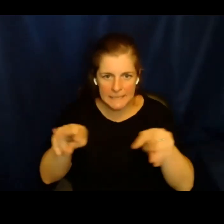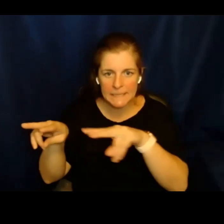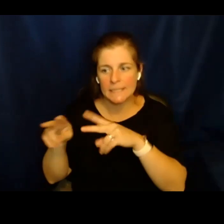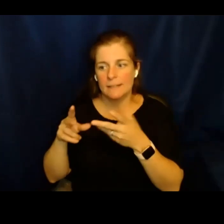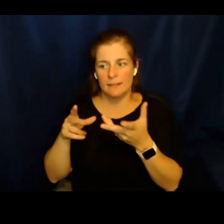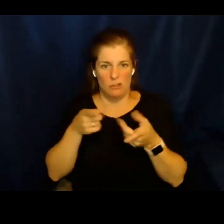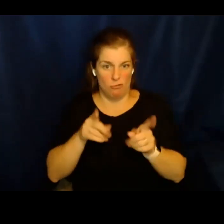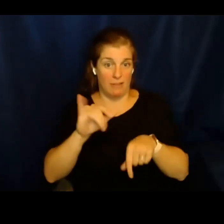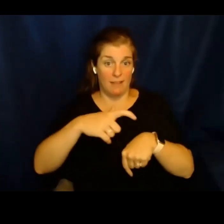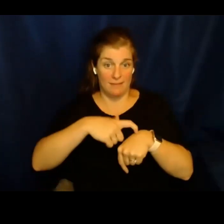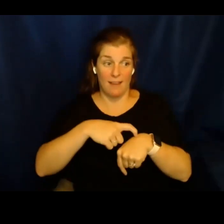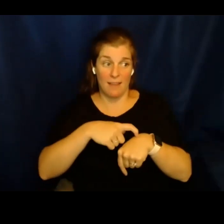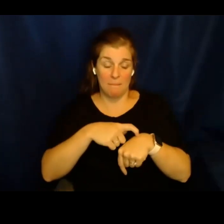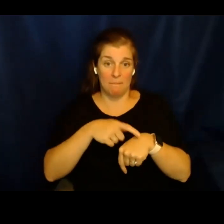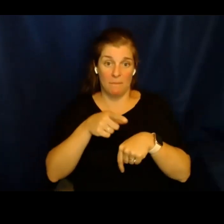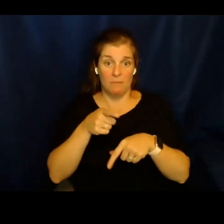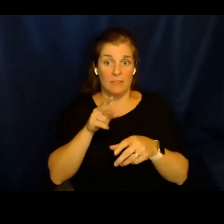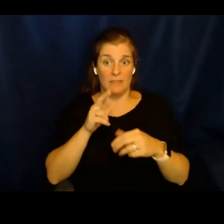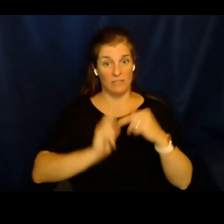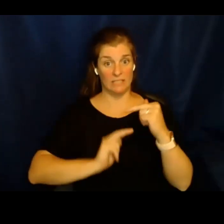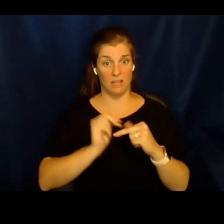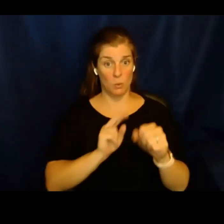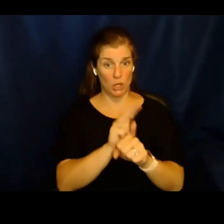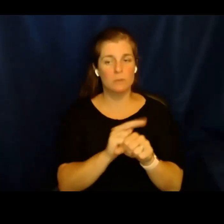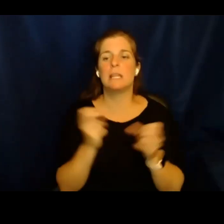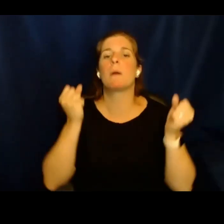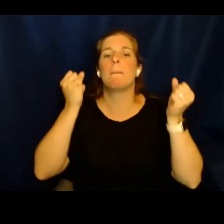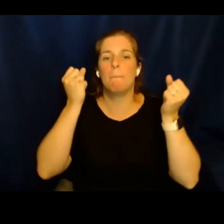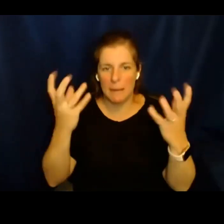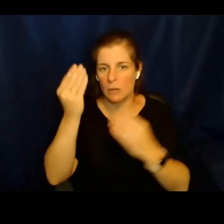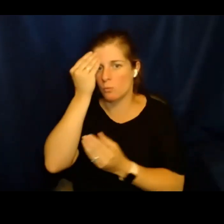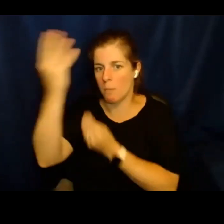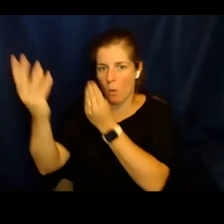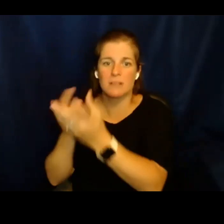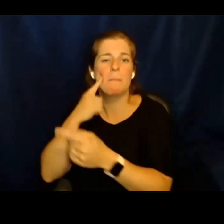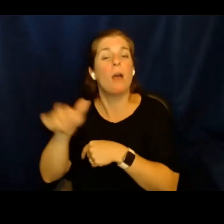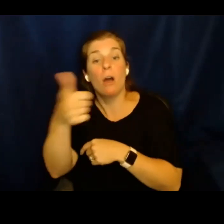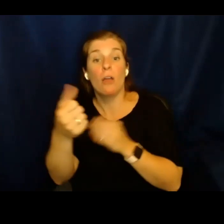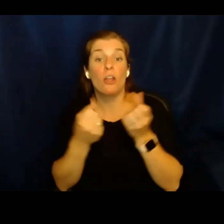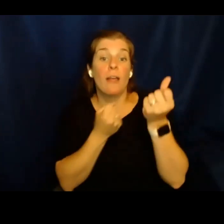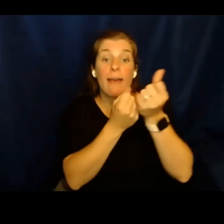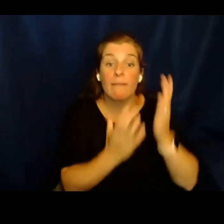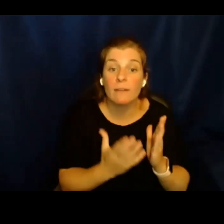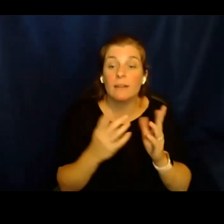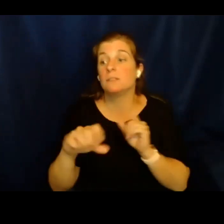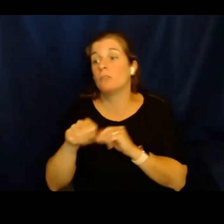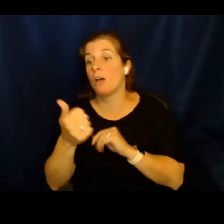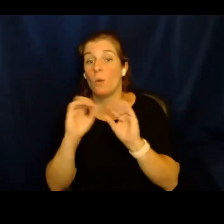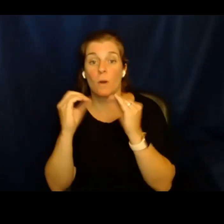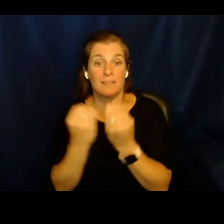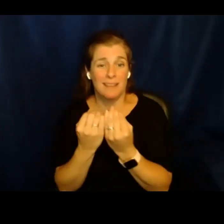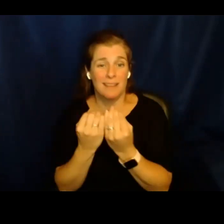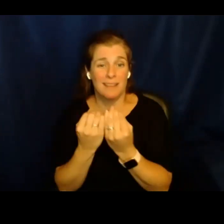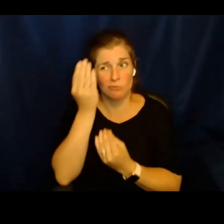tiempo que estas instalaciones se usaron, hubo múltiples reportes por parte de otros grupos defensores y otras